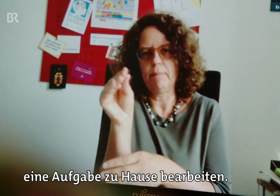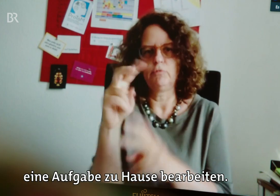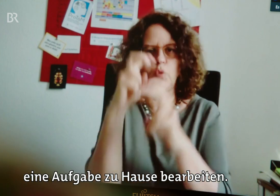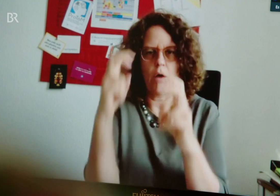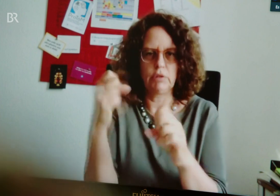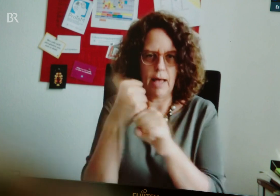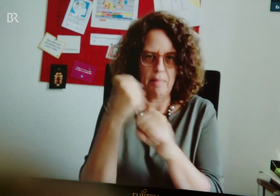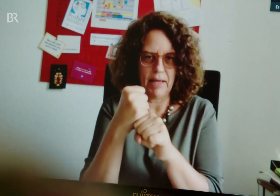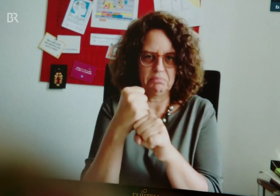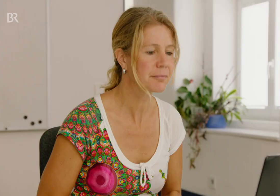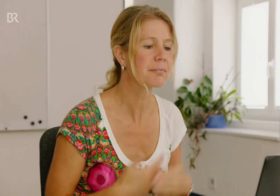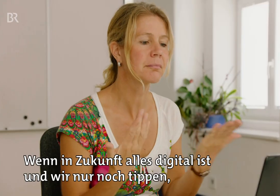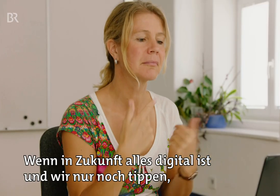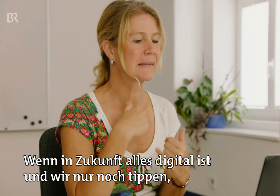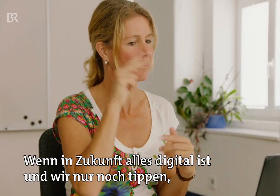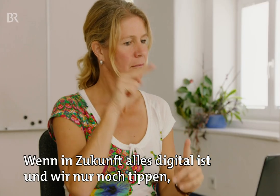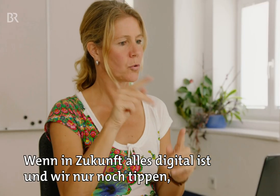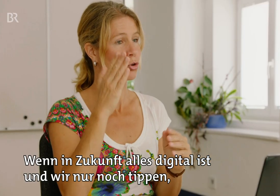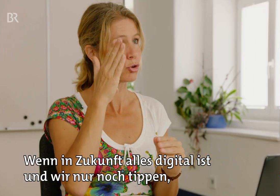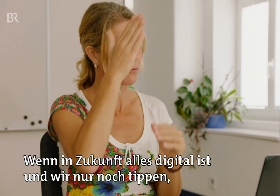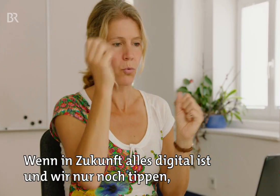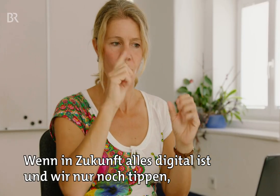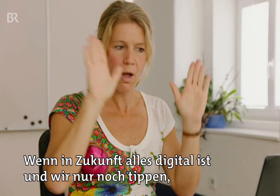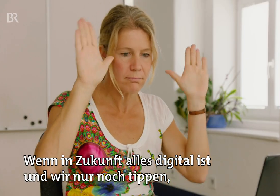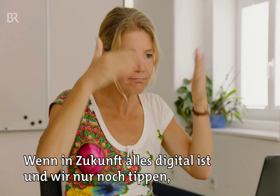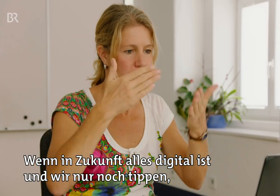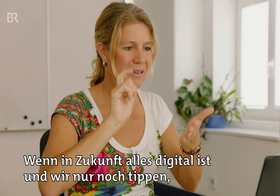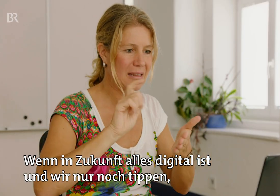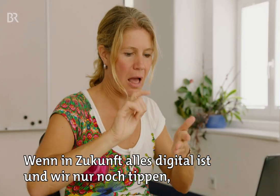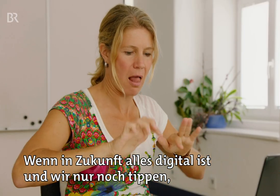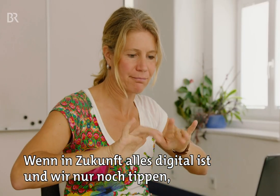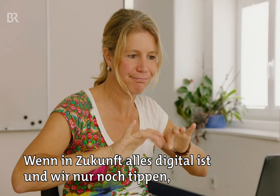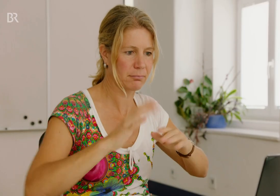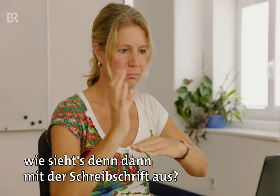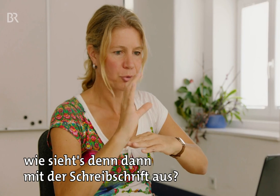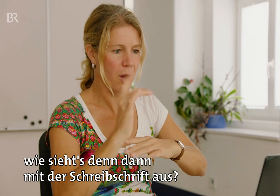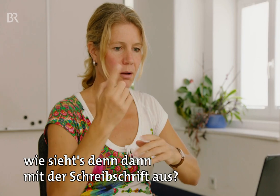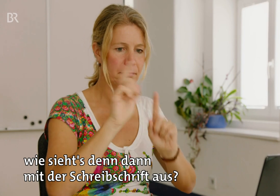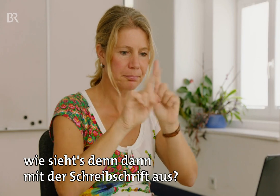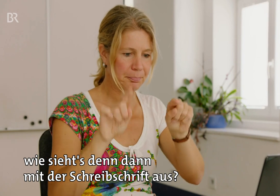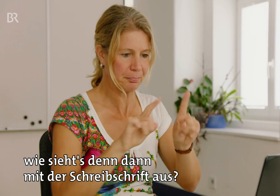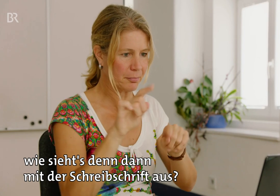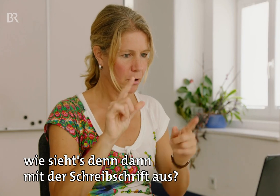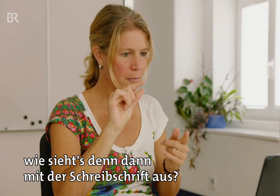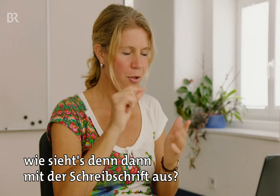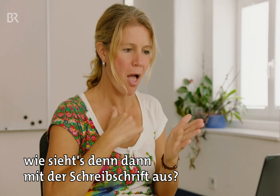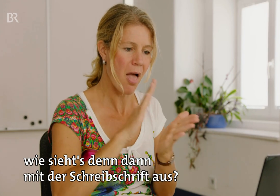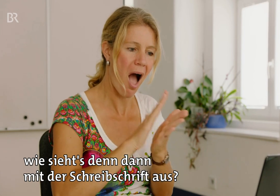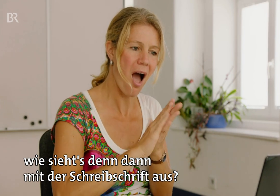bearbeiten. Wenn in Zukunft alles digital ist und wir nur noch tippen, wie sieht es denn dann mit der Schreibschrift aus?